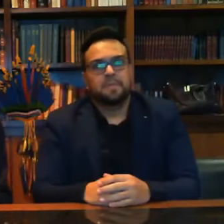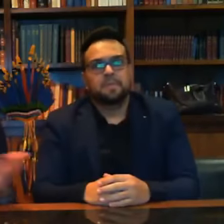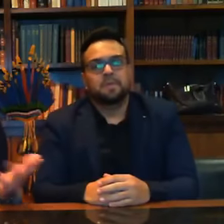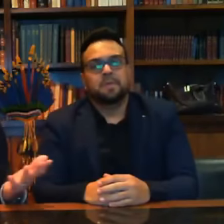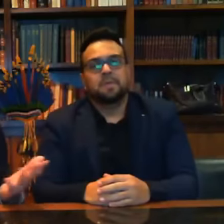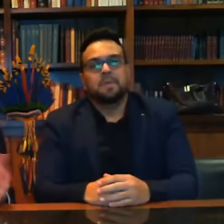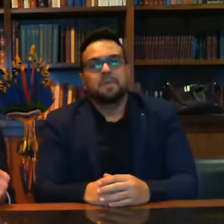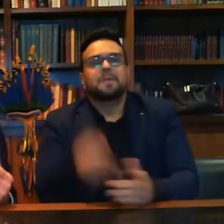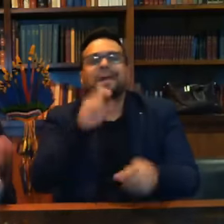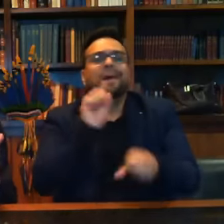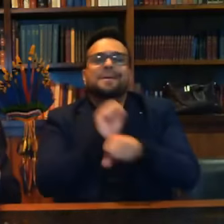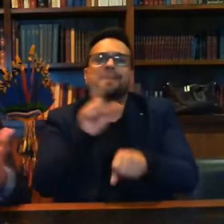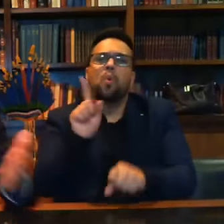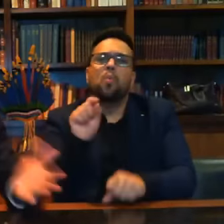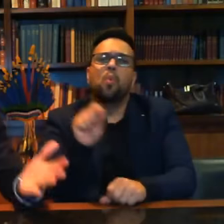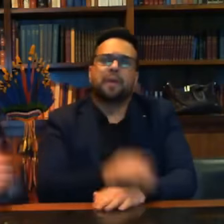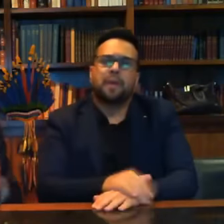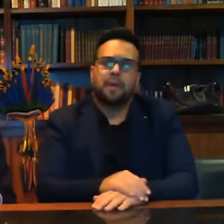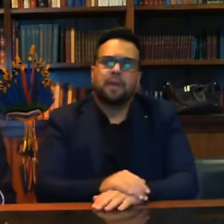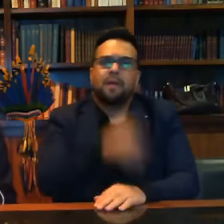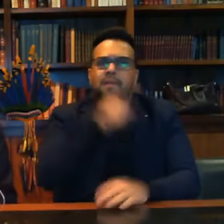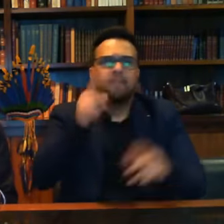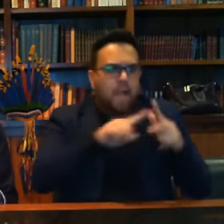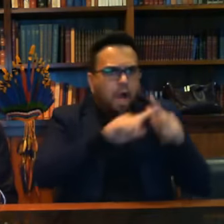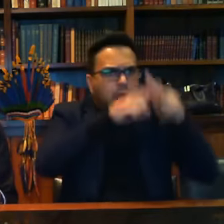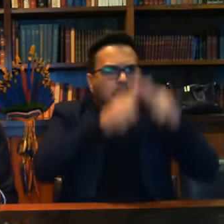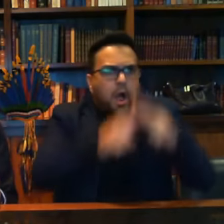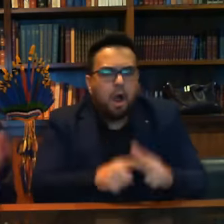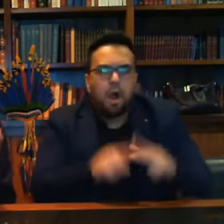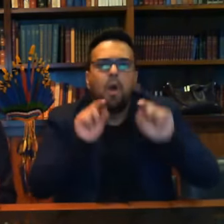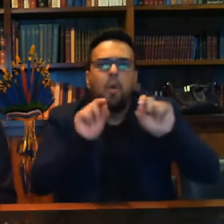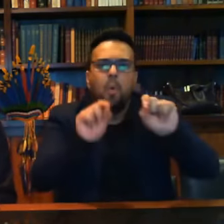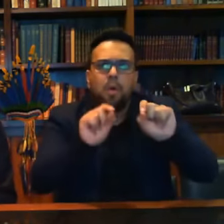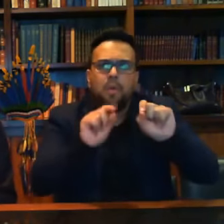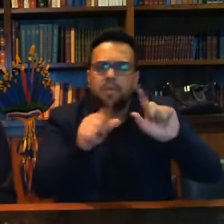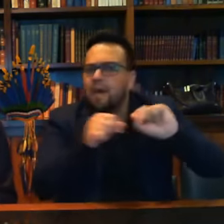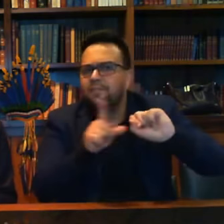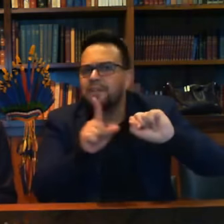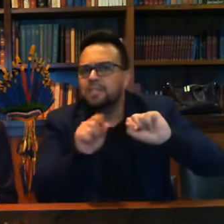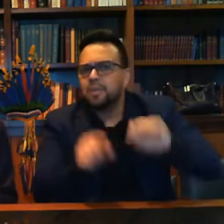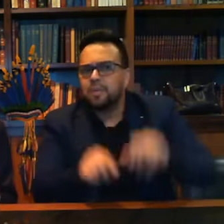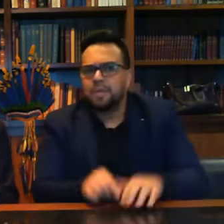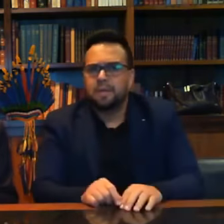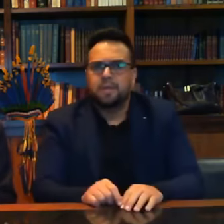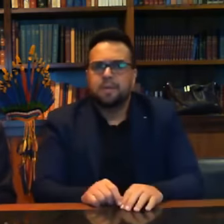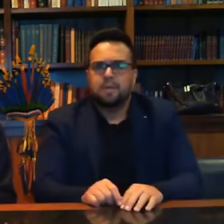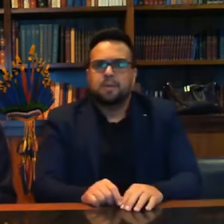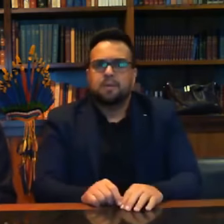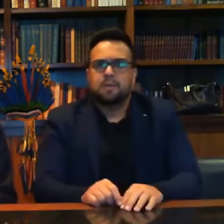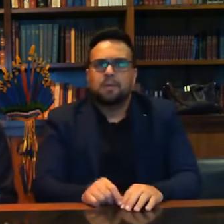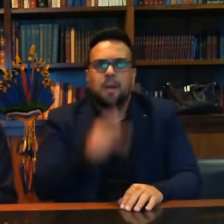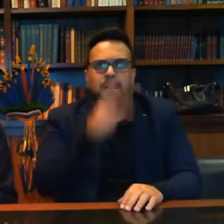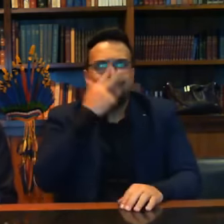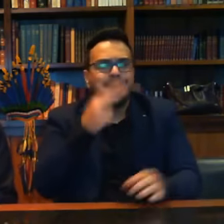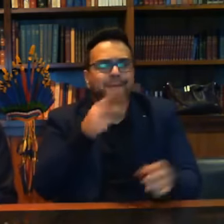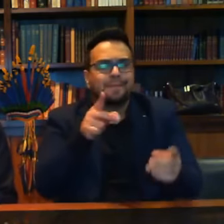estão esperando o que? Estão acertando o que? Estão fazendo uma conta de chegada do final para o começo?